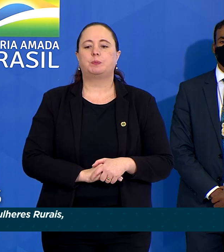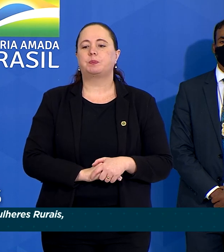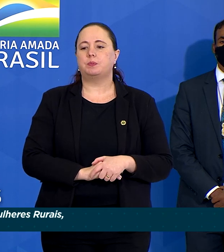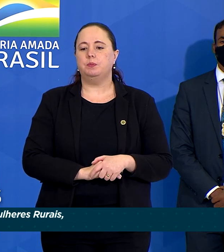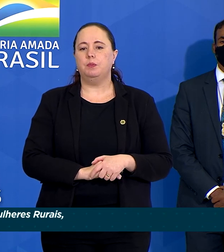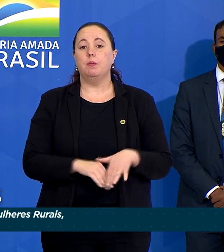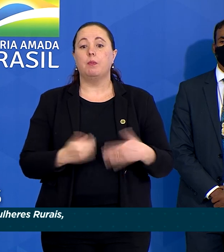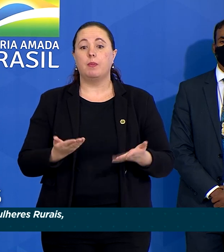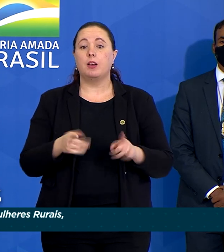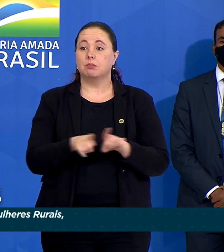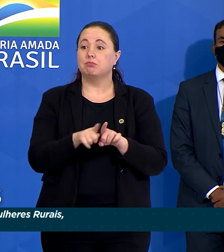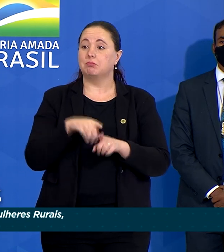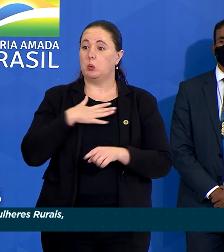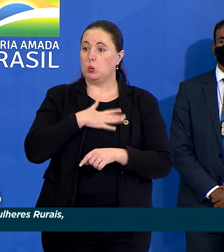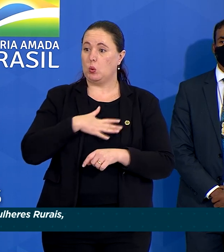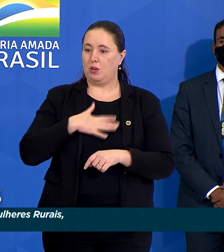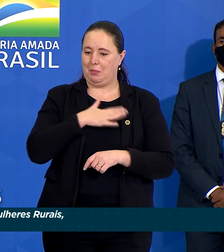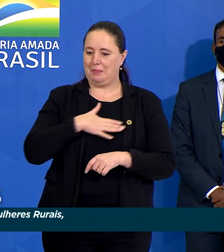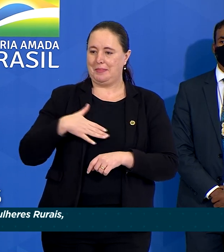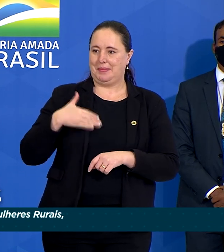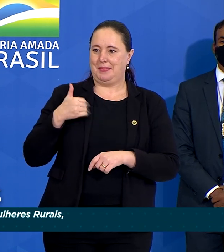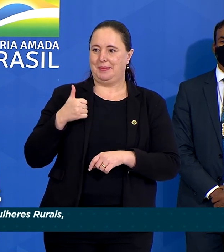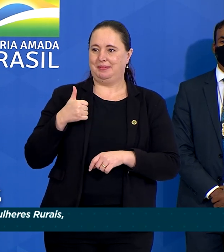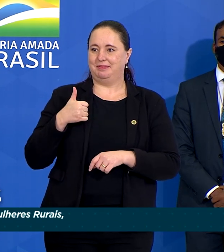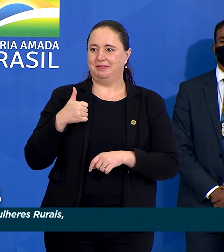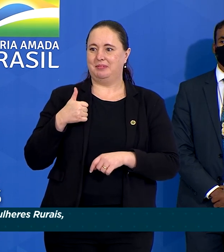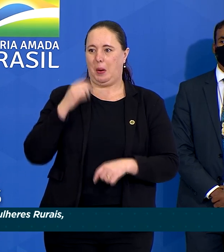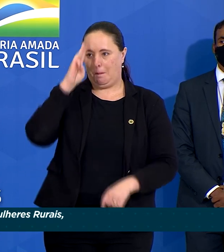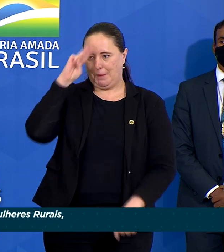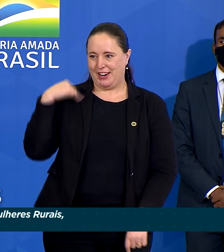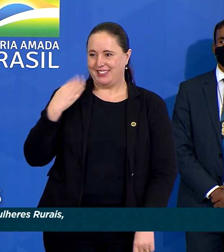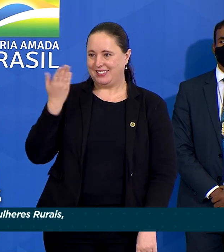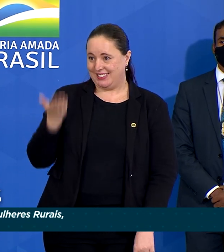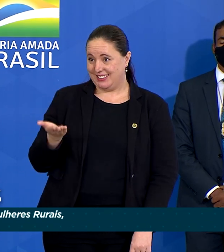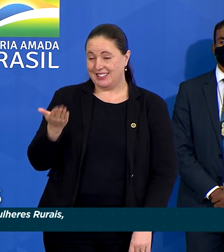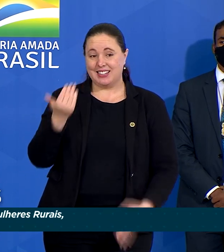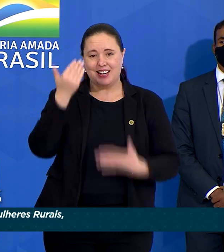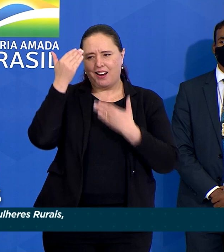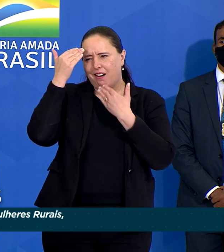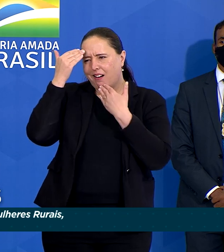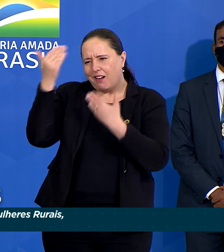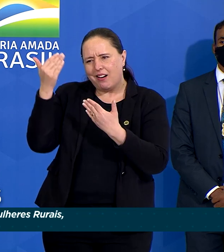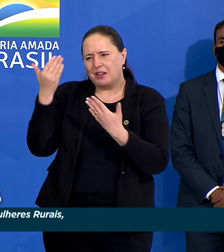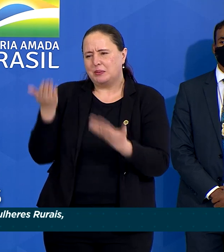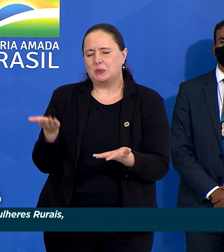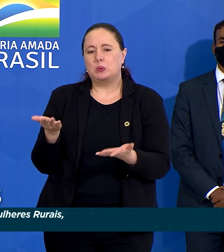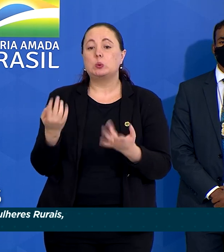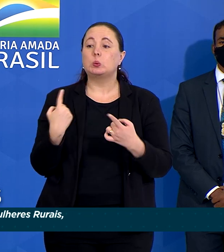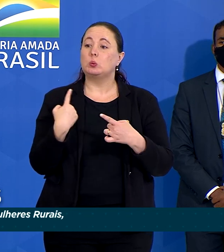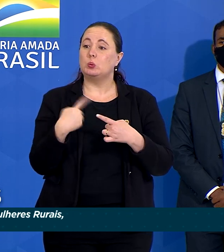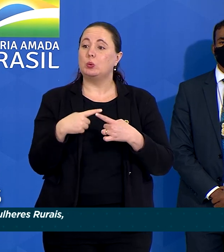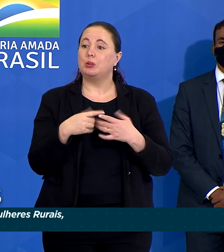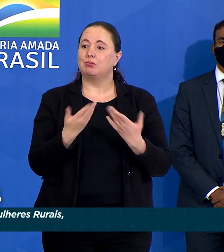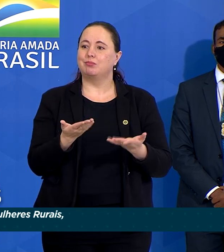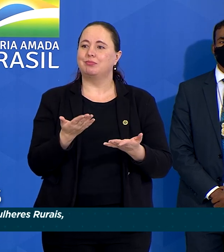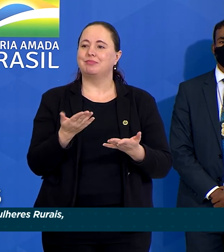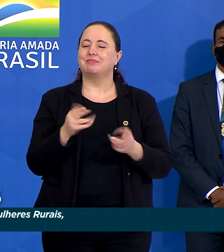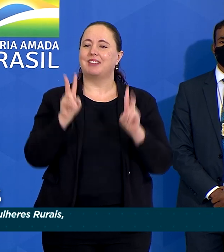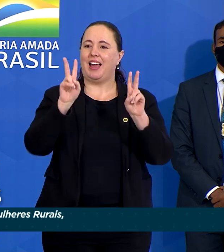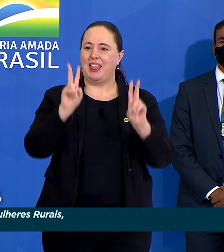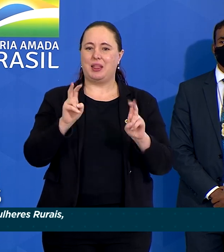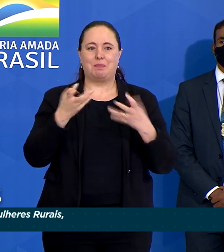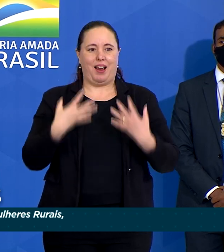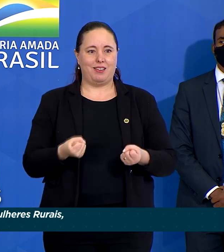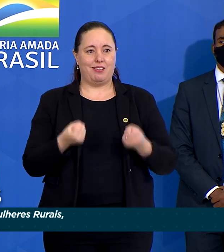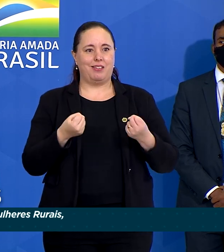Gostaria, Primeira-Dama, Dona Michele, de lhe agradecer muito por levantar essa bandeira